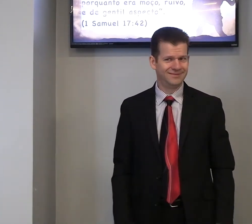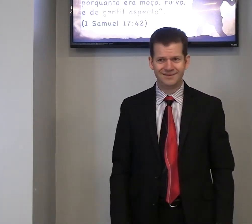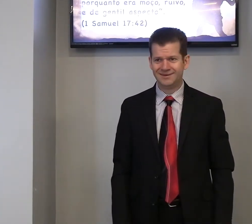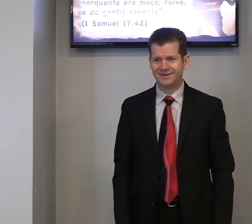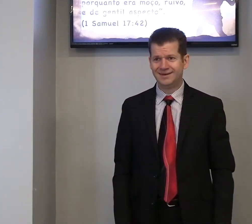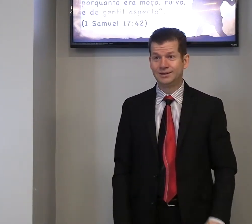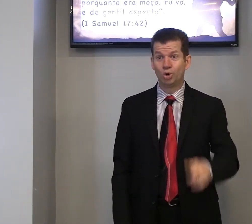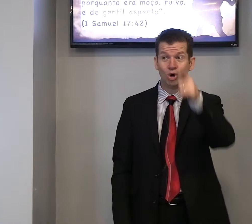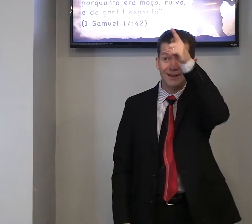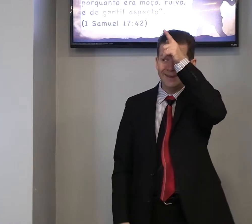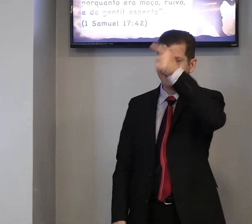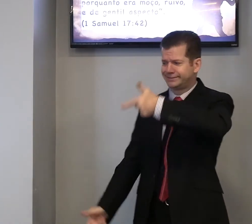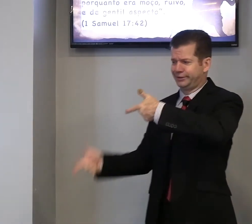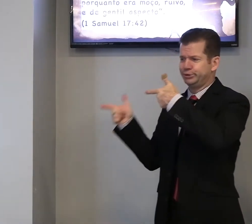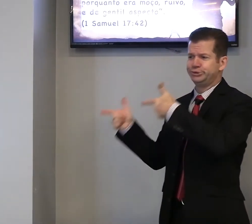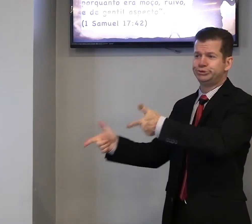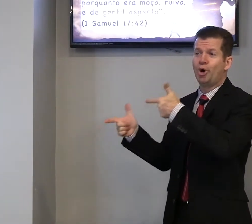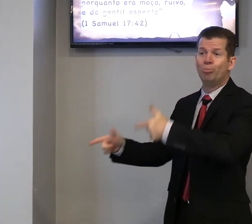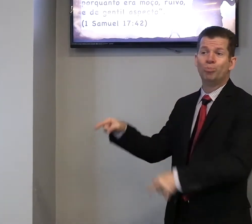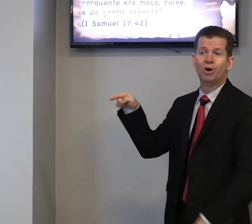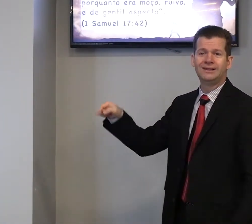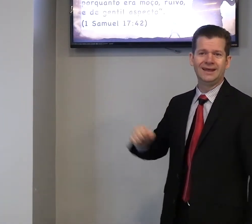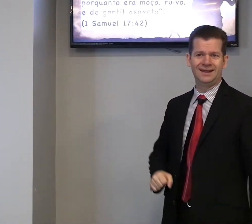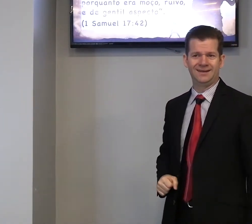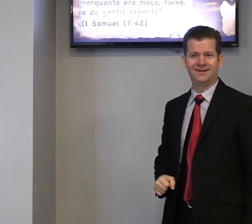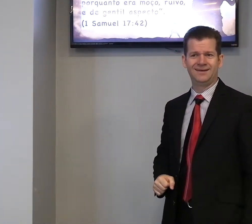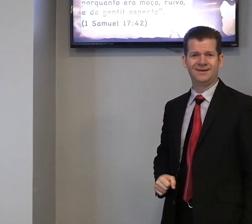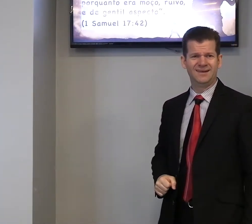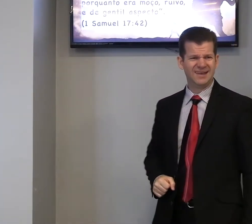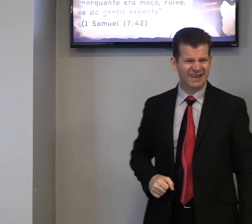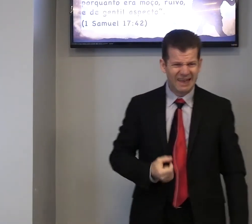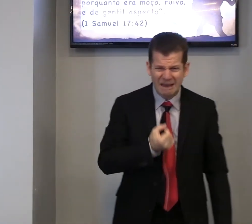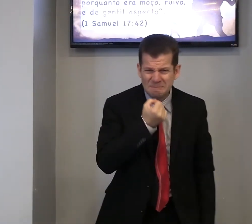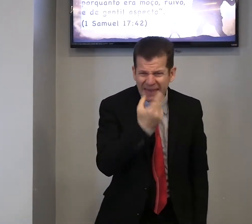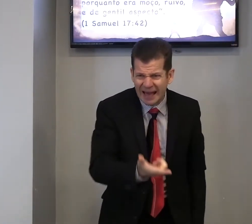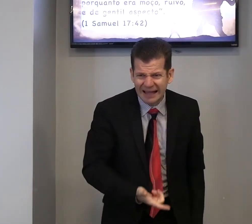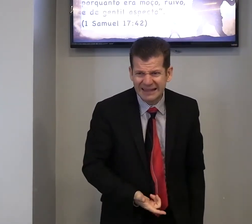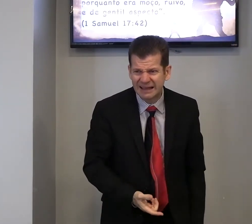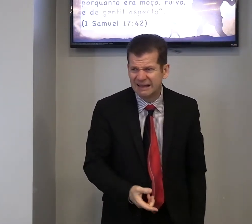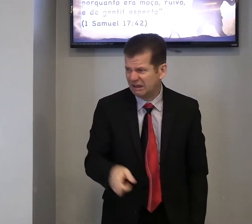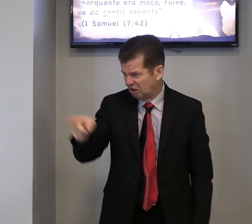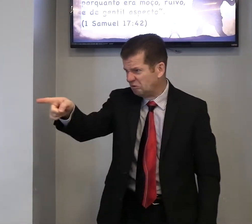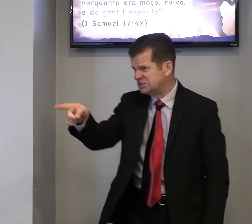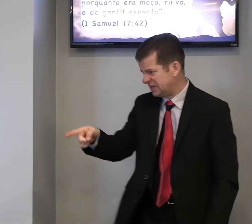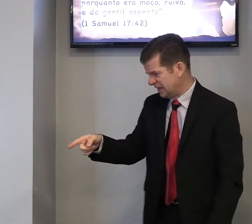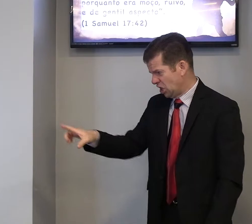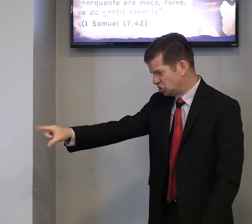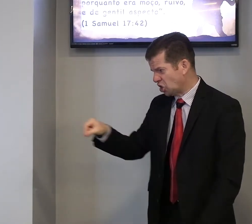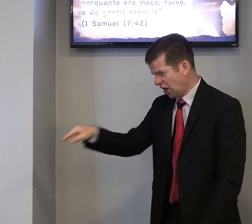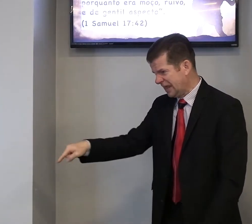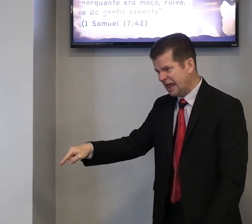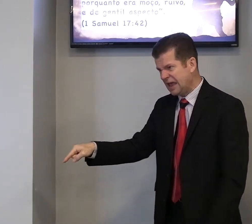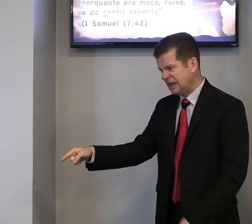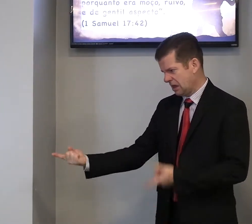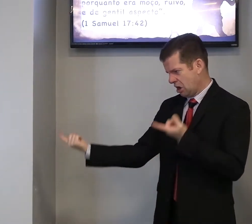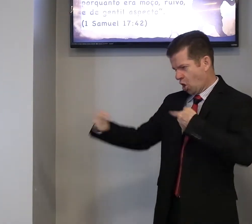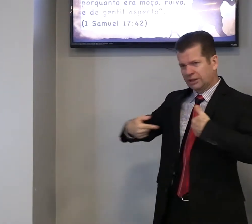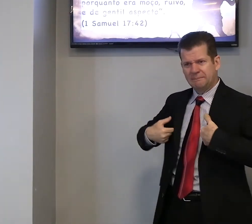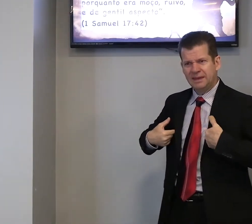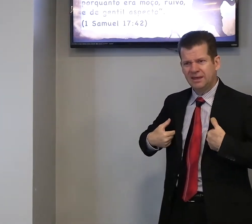Então, Bolias, o zumbô dele, é piada, você escolhe ele, conta a mim,